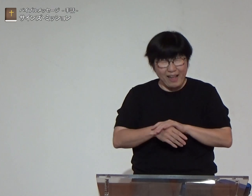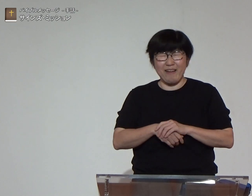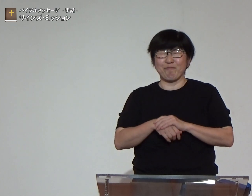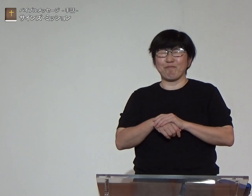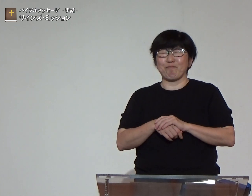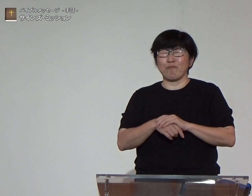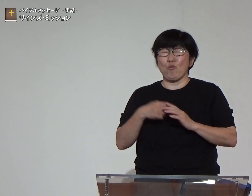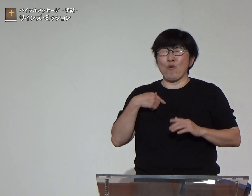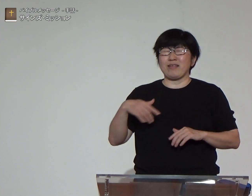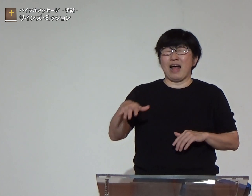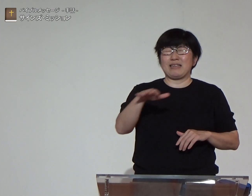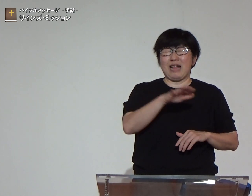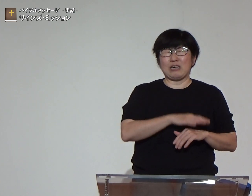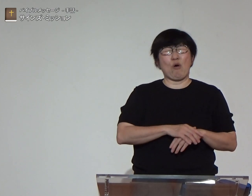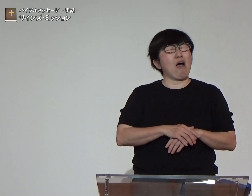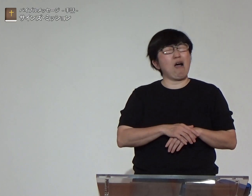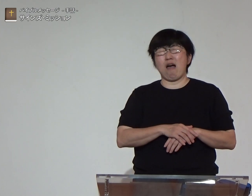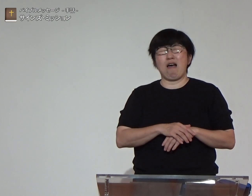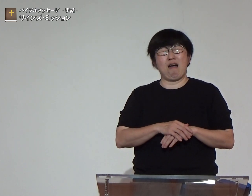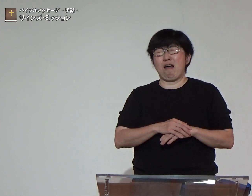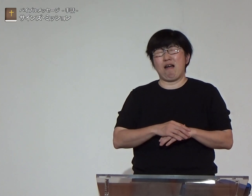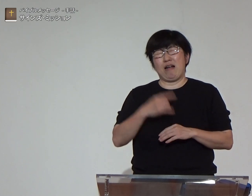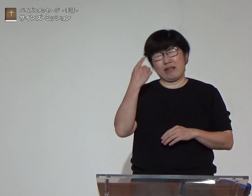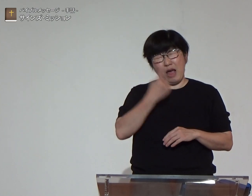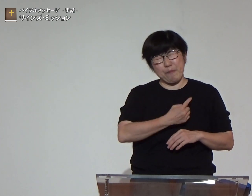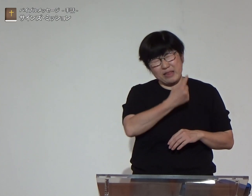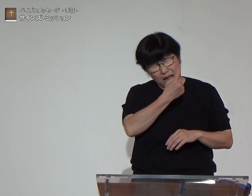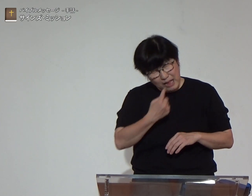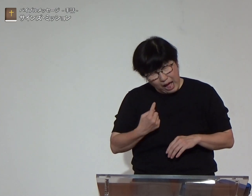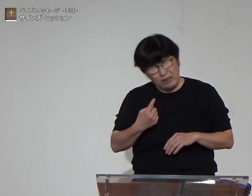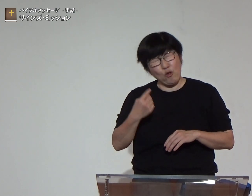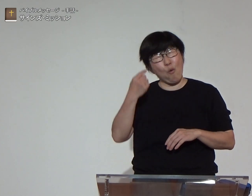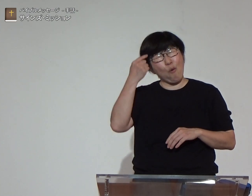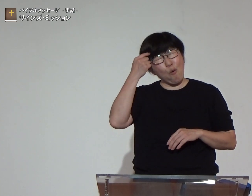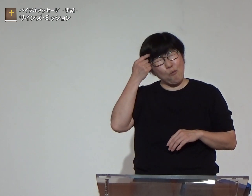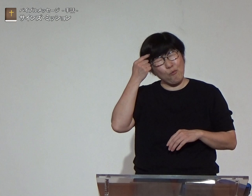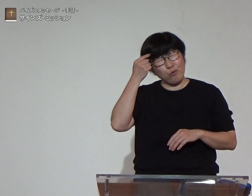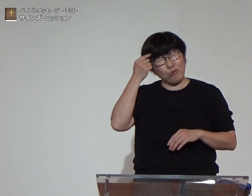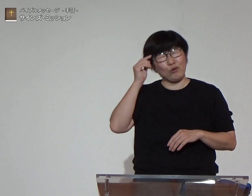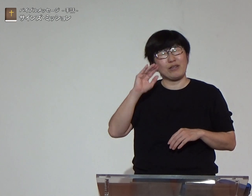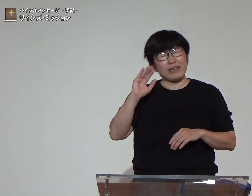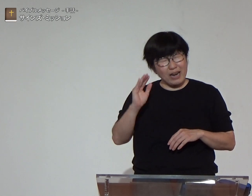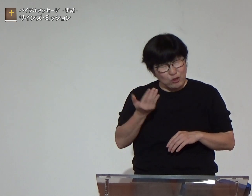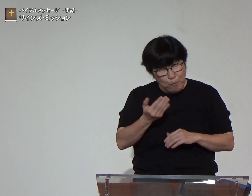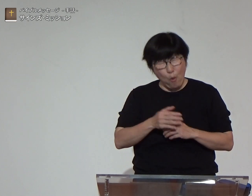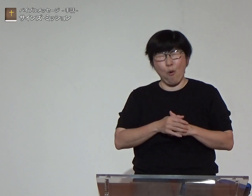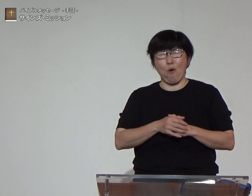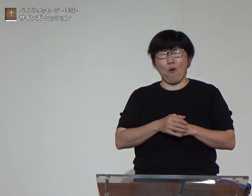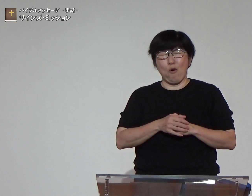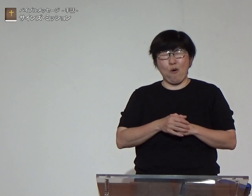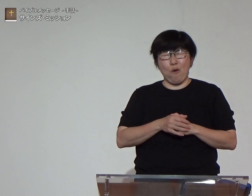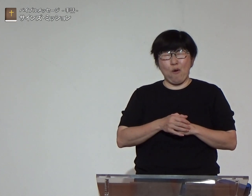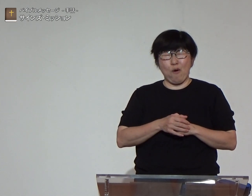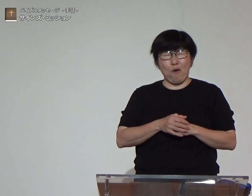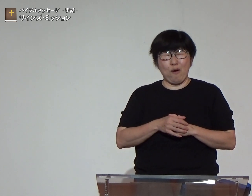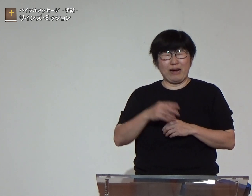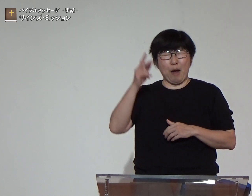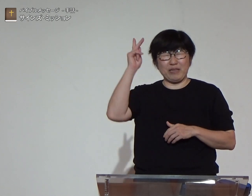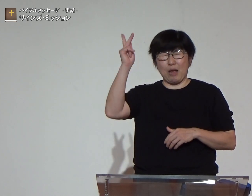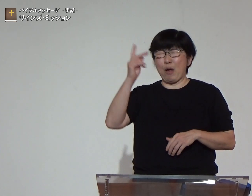御言葉を通して私たちは自分はダメだなと思ってしまうことがあっても